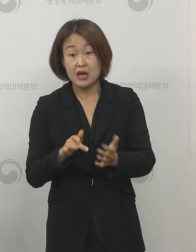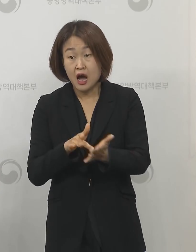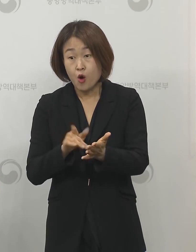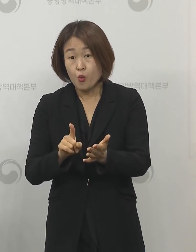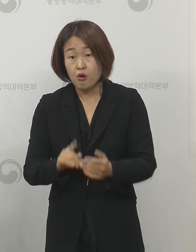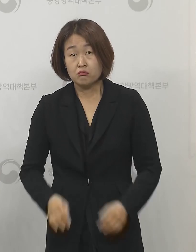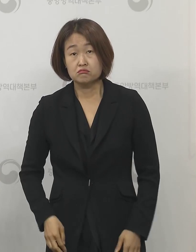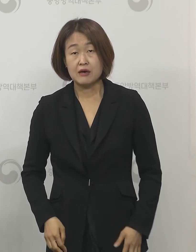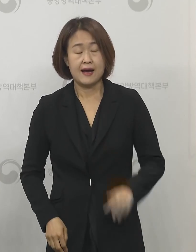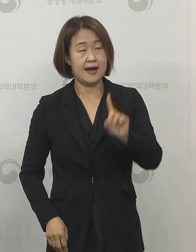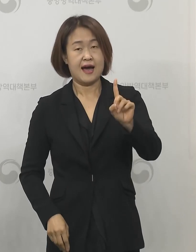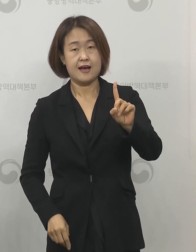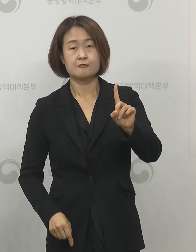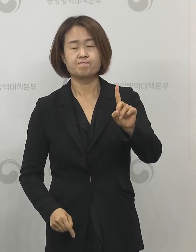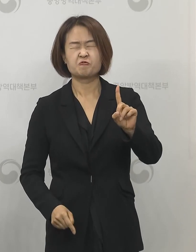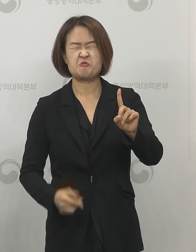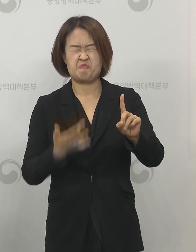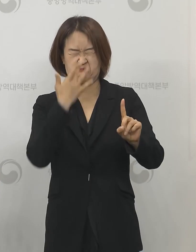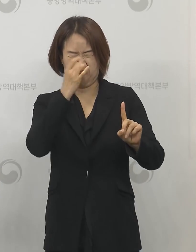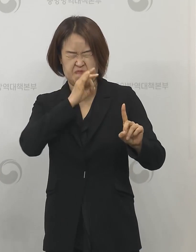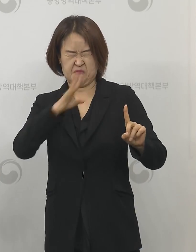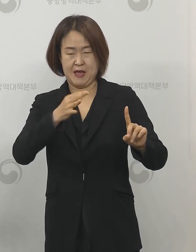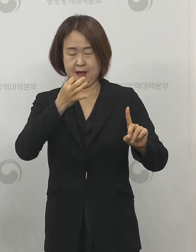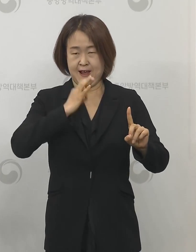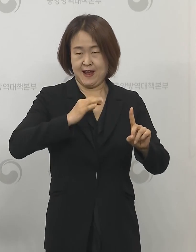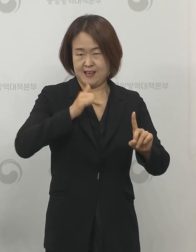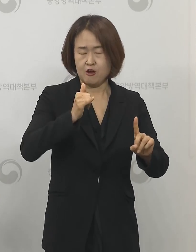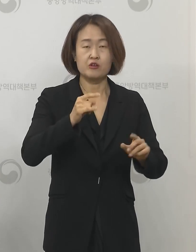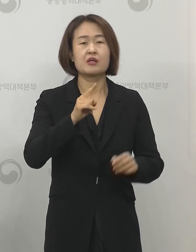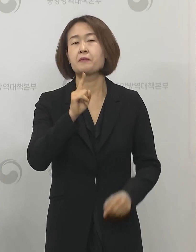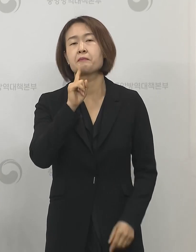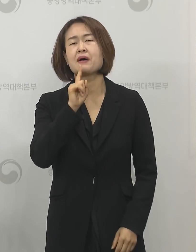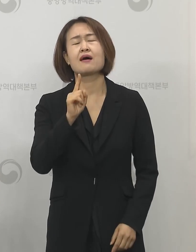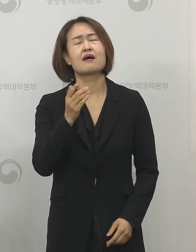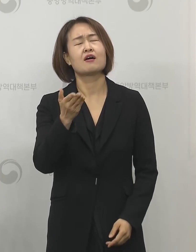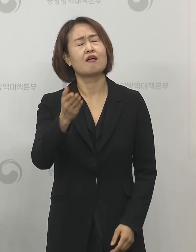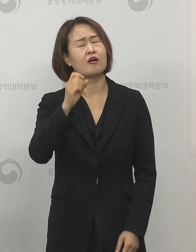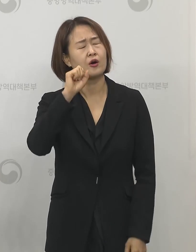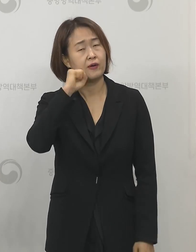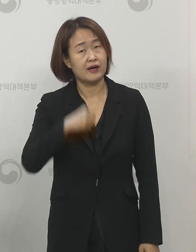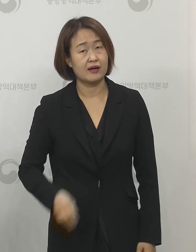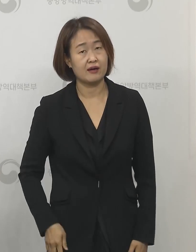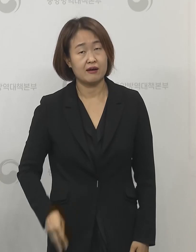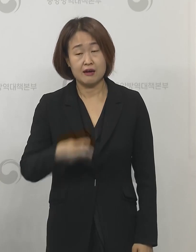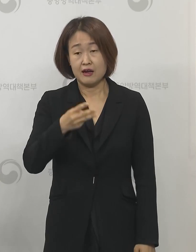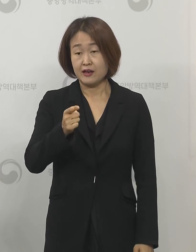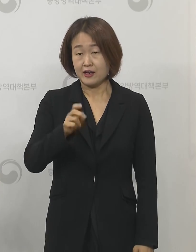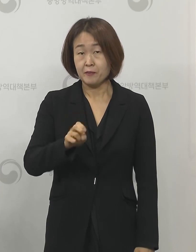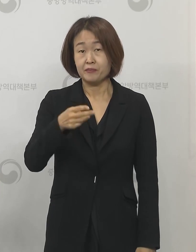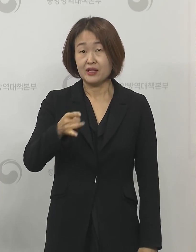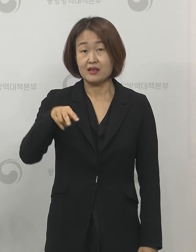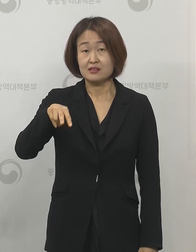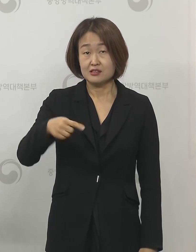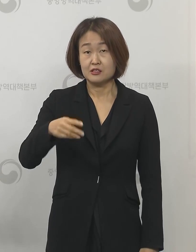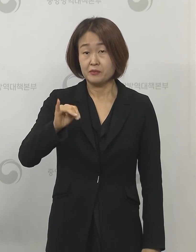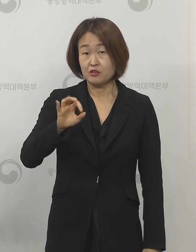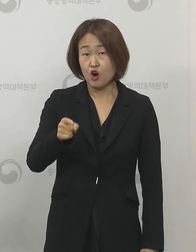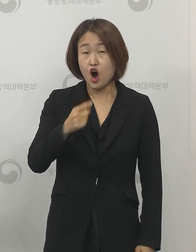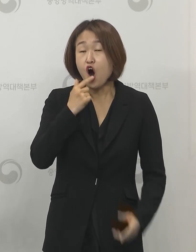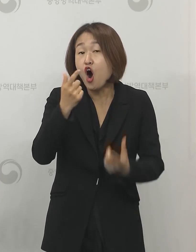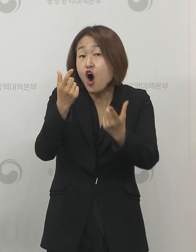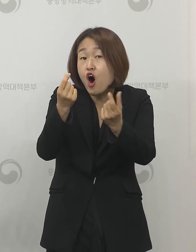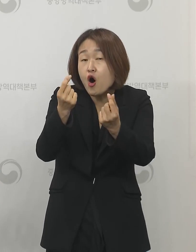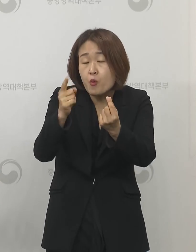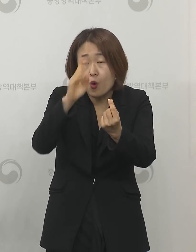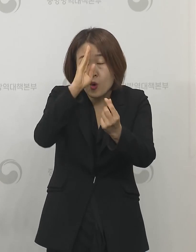약제가 하나가 다 효과적이다 이렇게 얘기하기는 좀 어려울 것 같습니다 렘디스비어에 마찬가지도 현재는